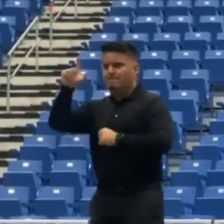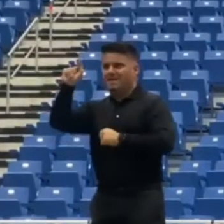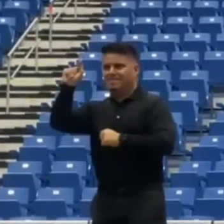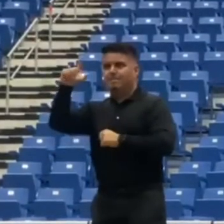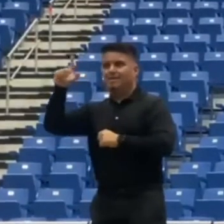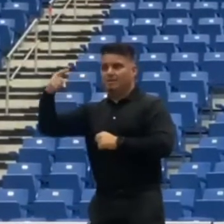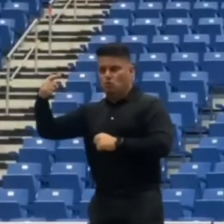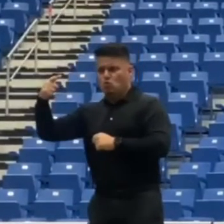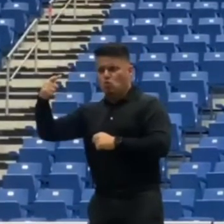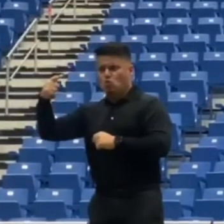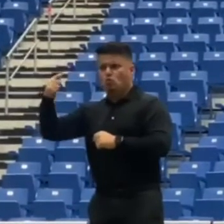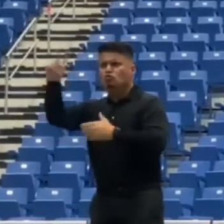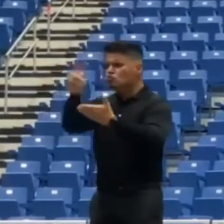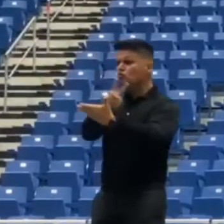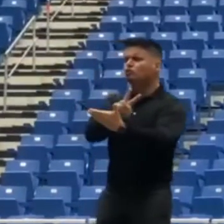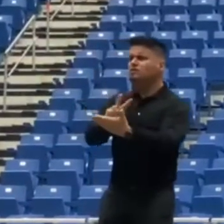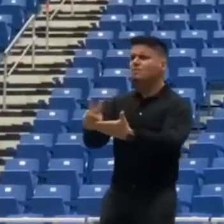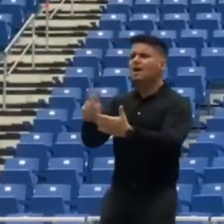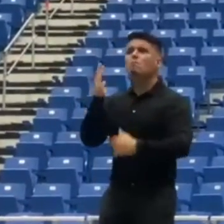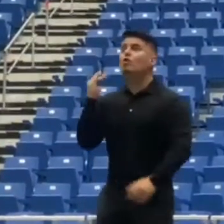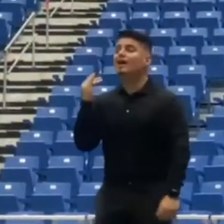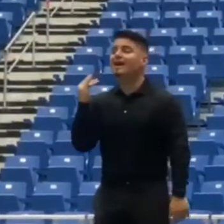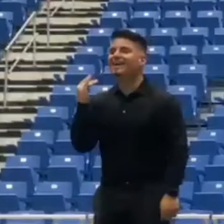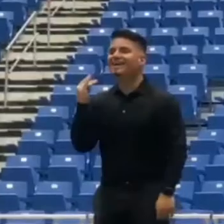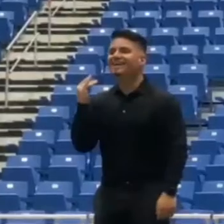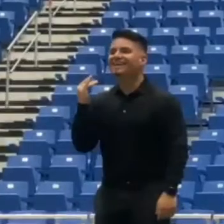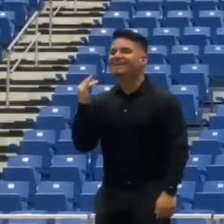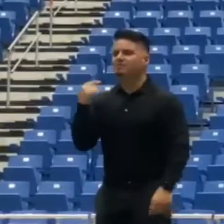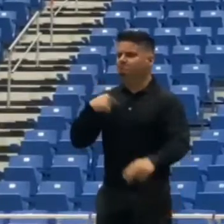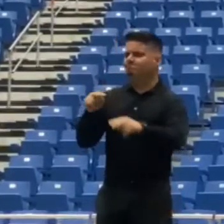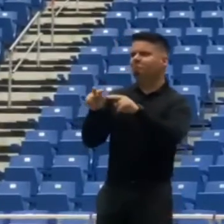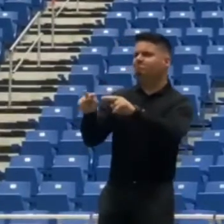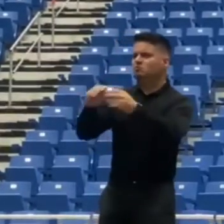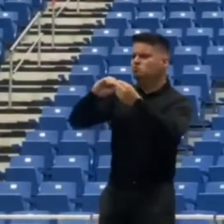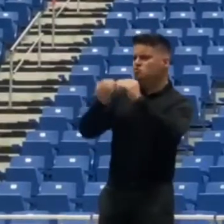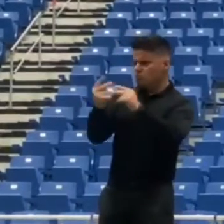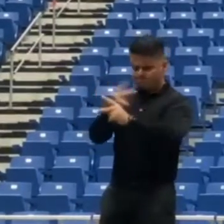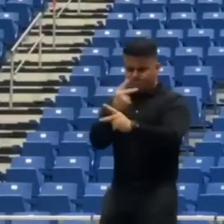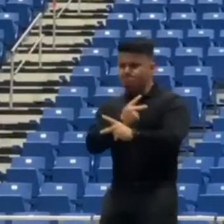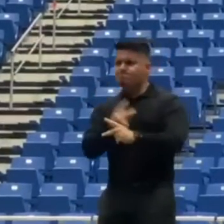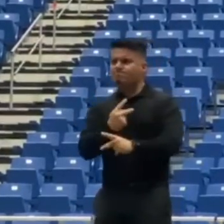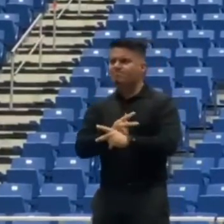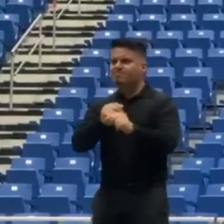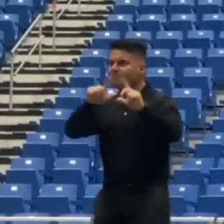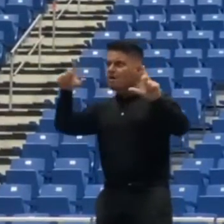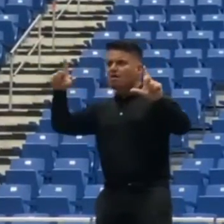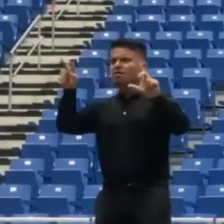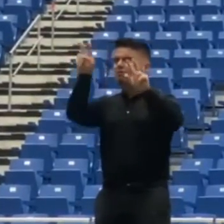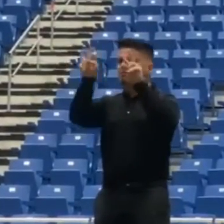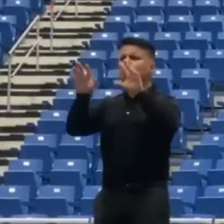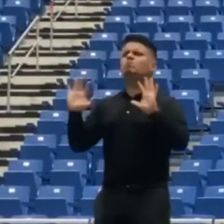dos semanas porque en la medida en que los indicadores se mantengan en la misma tendencia podremos hacer cambios